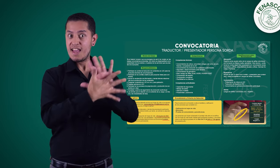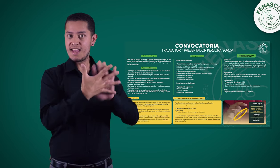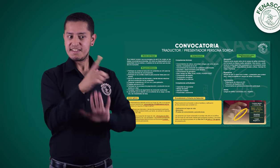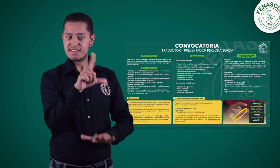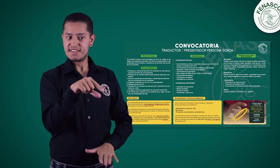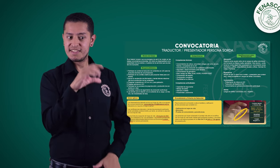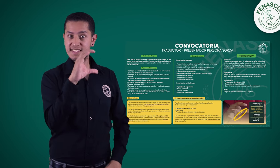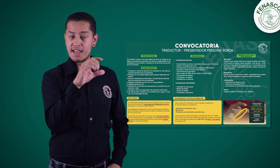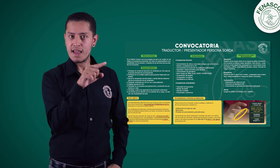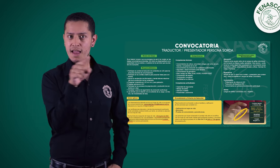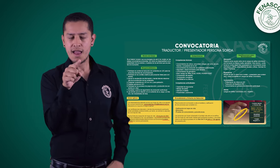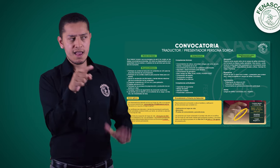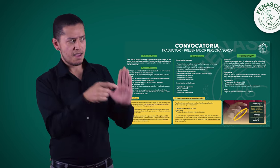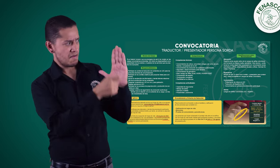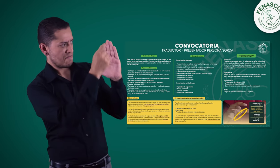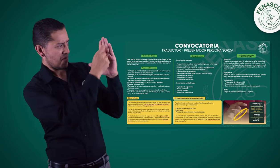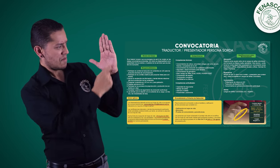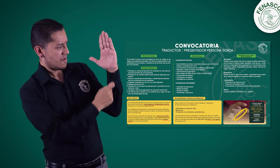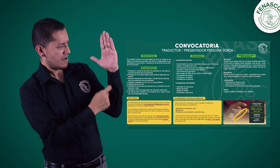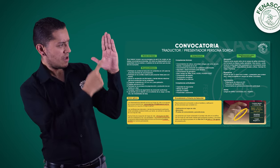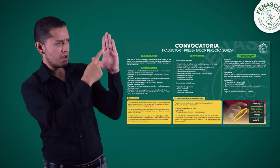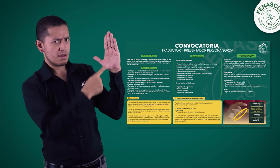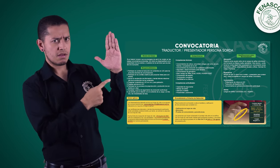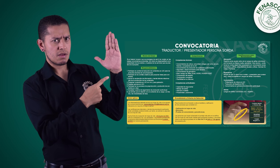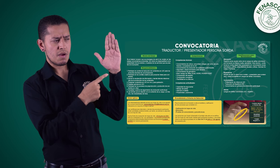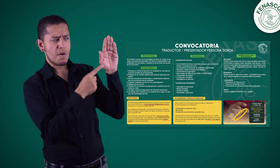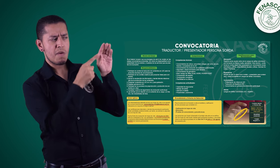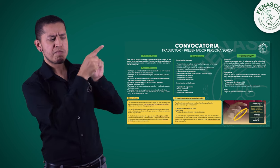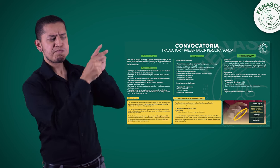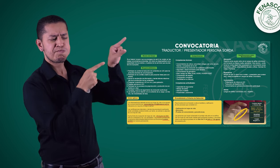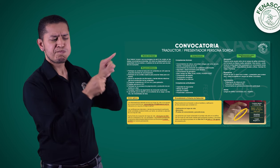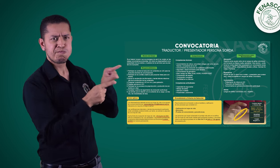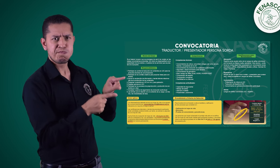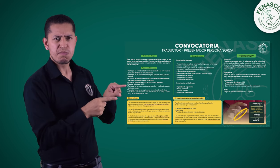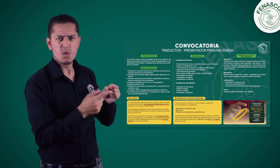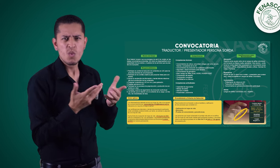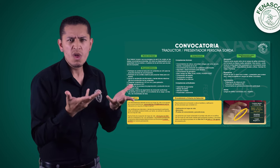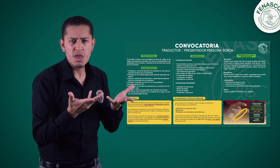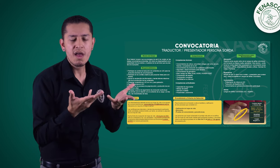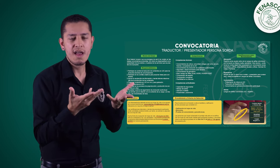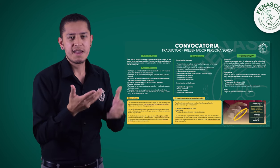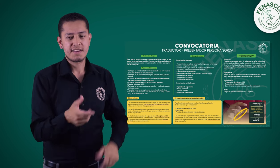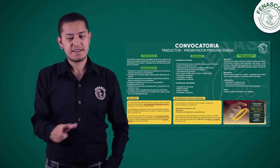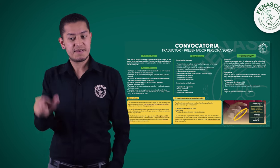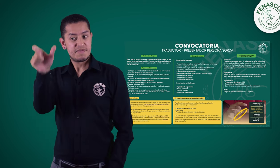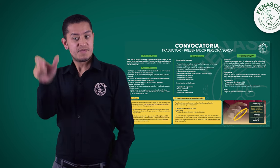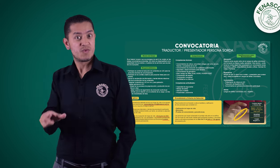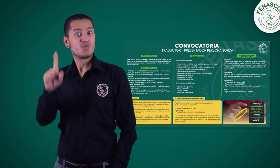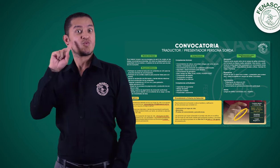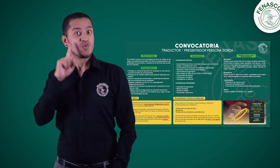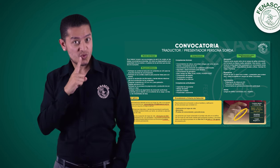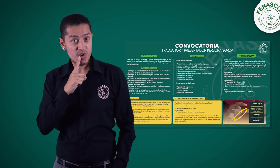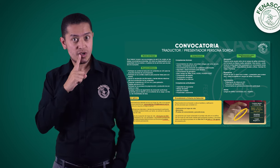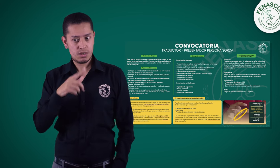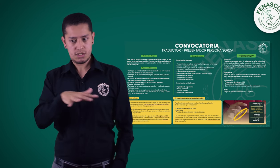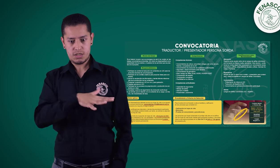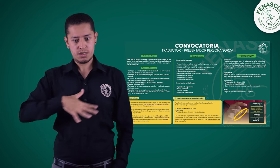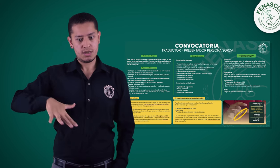presentador sordo. Algunos de ellos son Que sea una